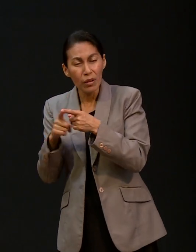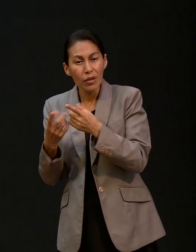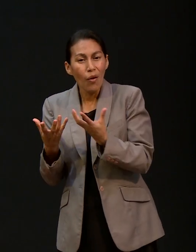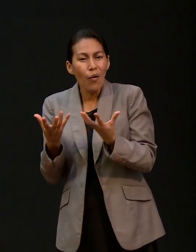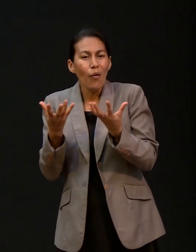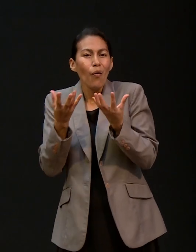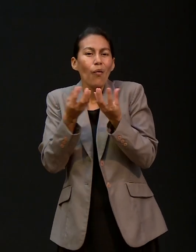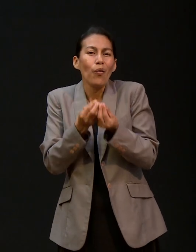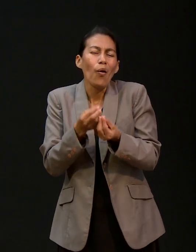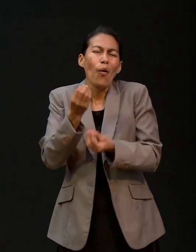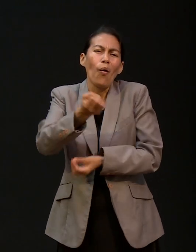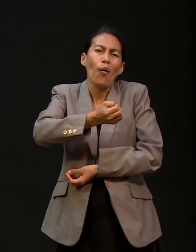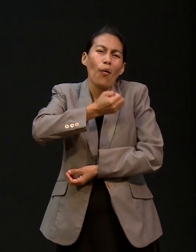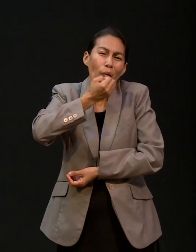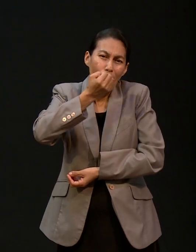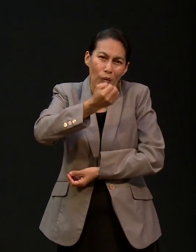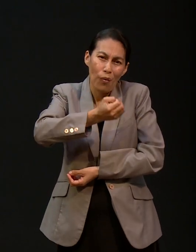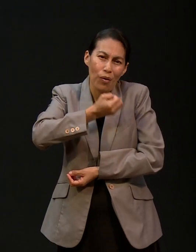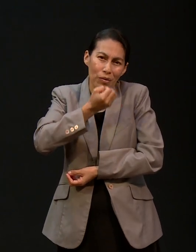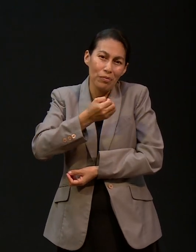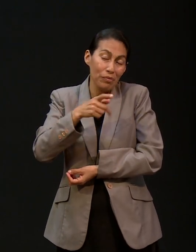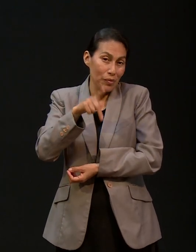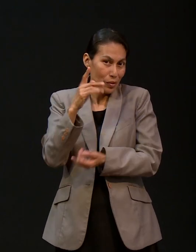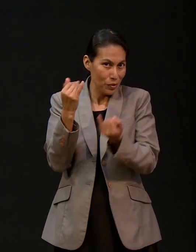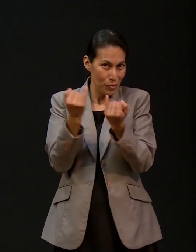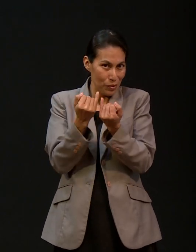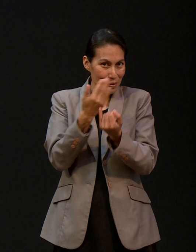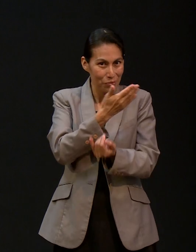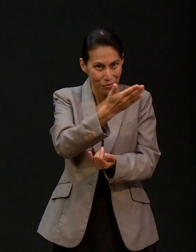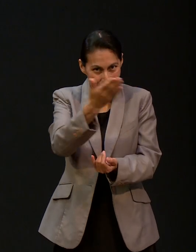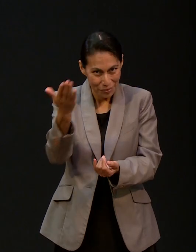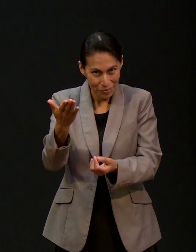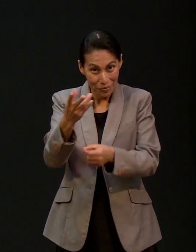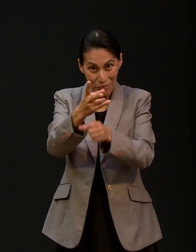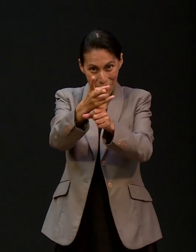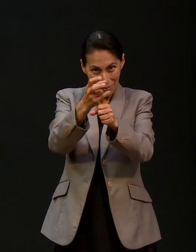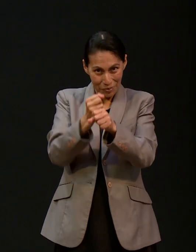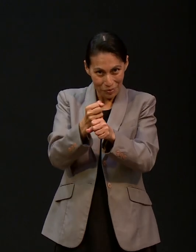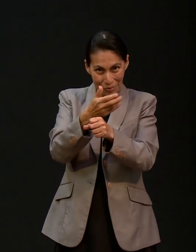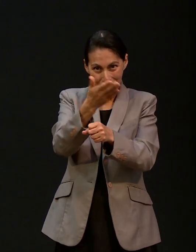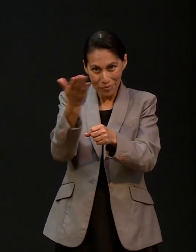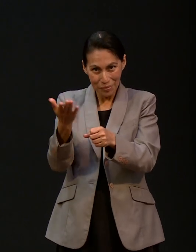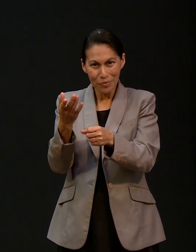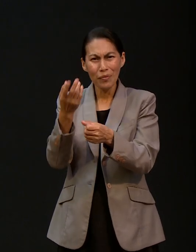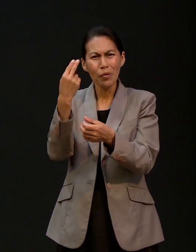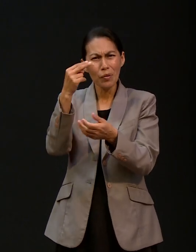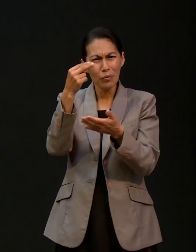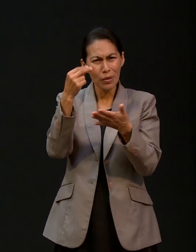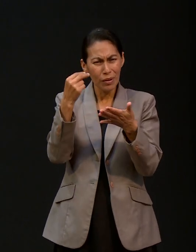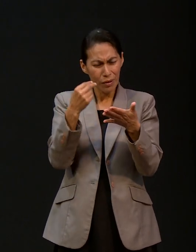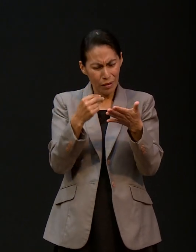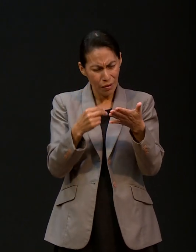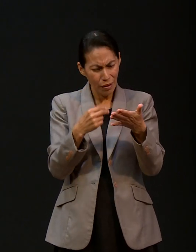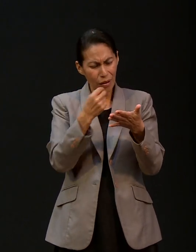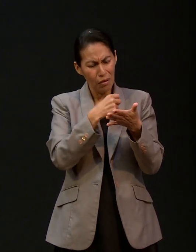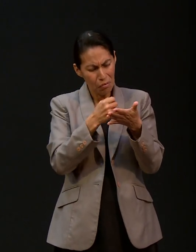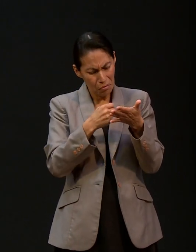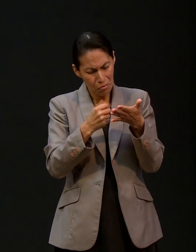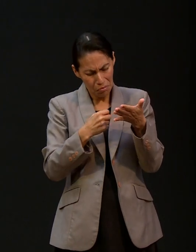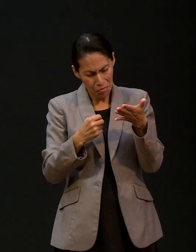ellas pero también pedimos invitamos a todos ustedes que se unan que anoten los nombres y